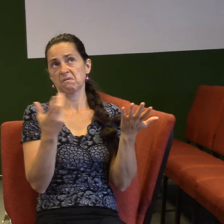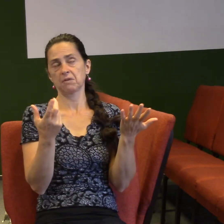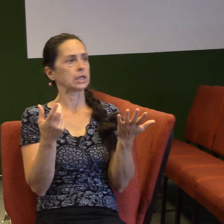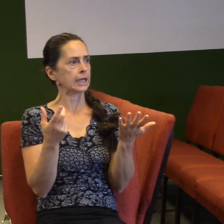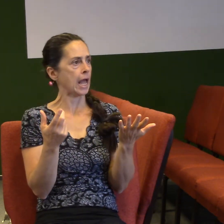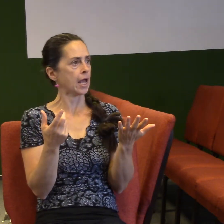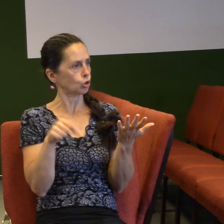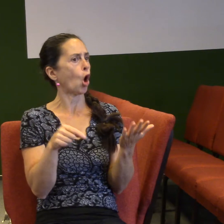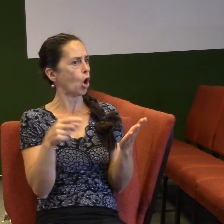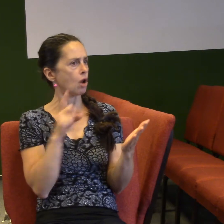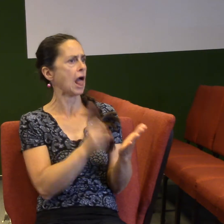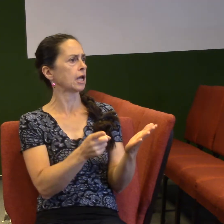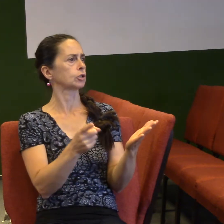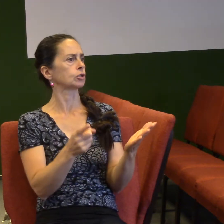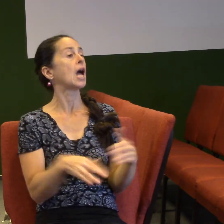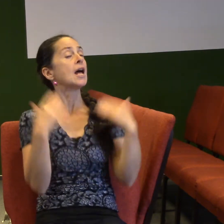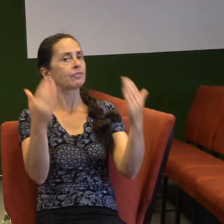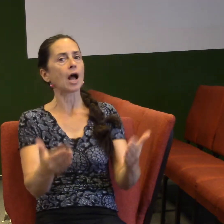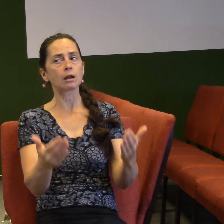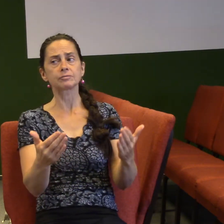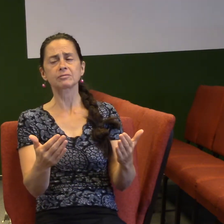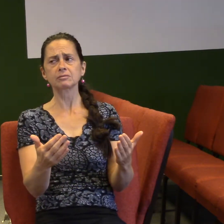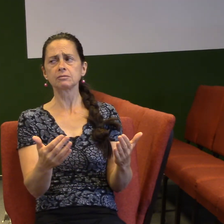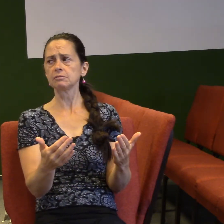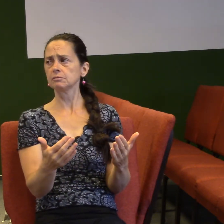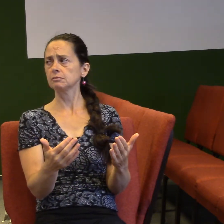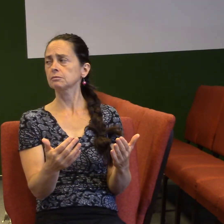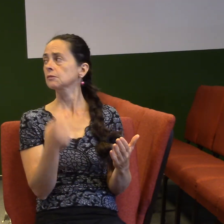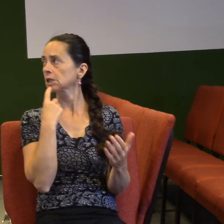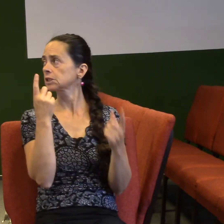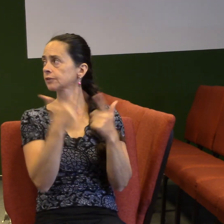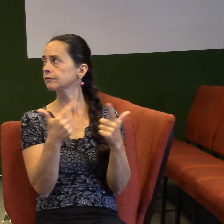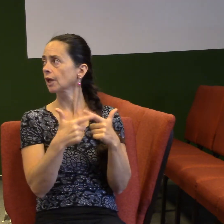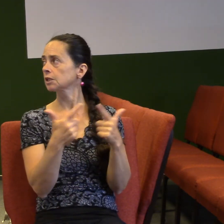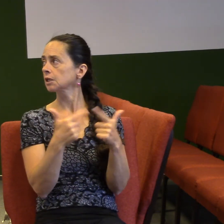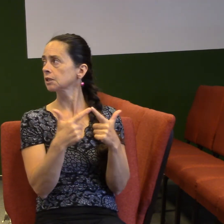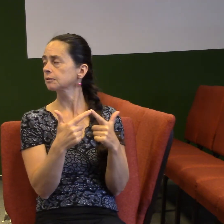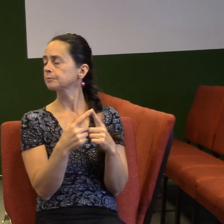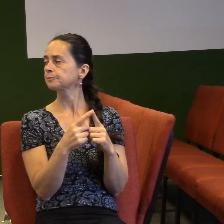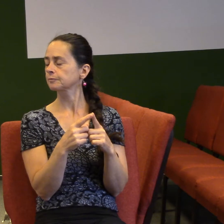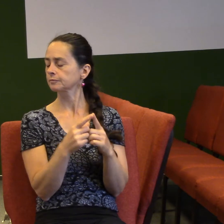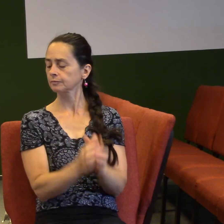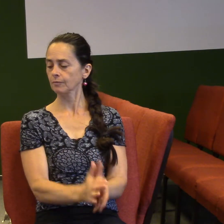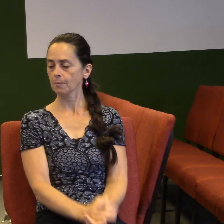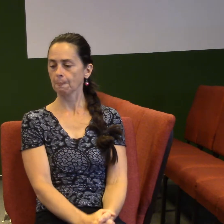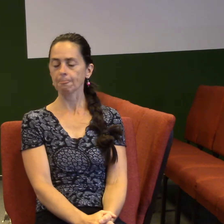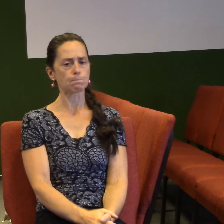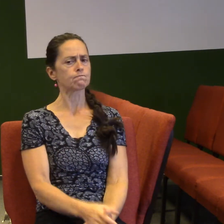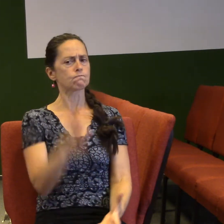věc, kterou chci zmínit a kterou chci, věřím, tak trošku ukázat a